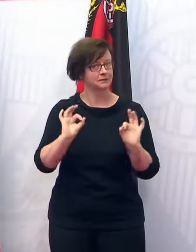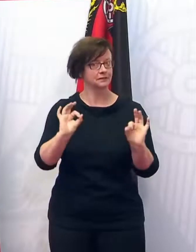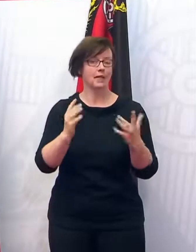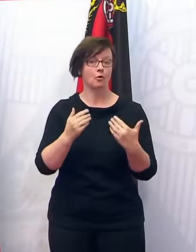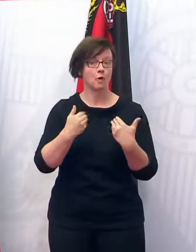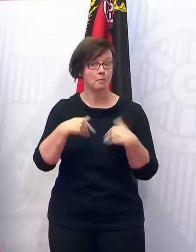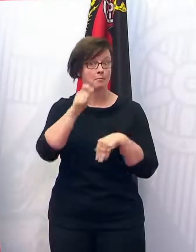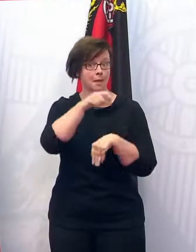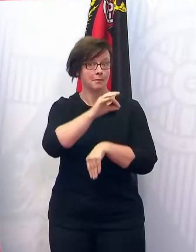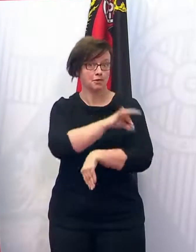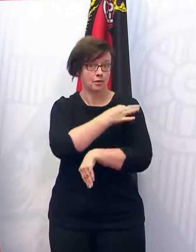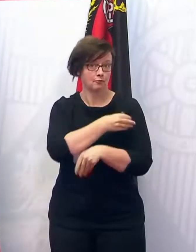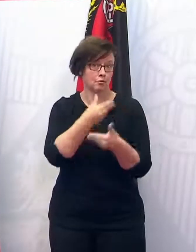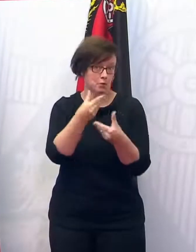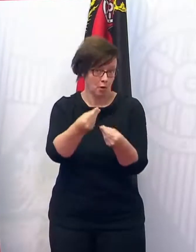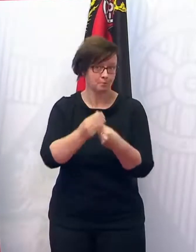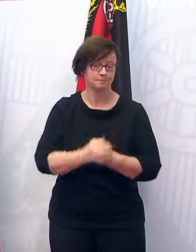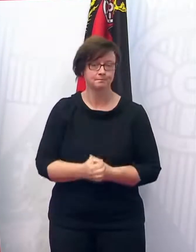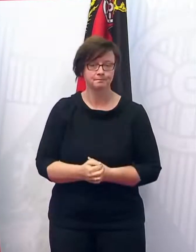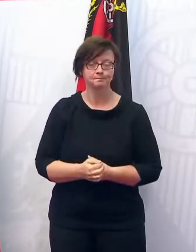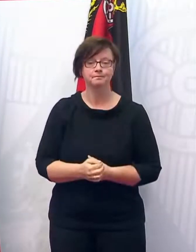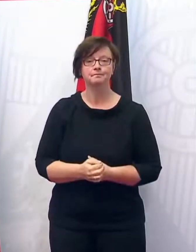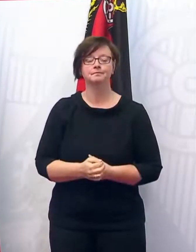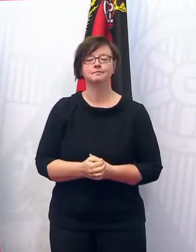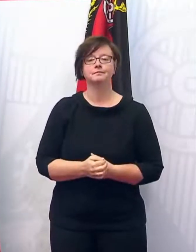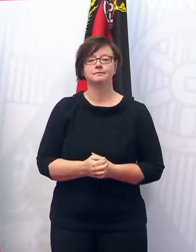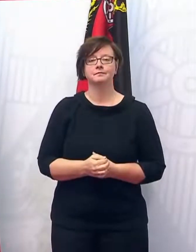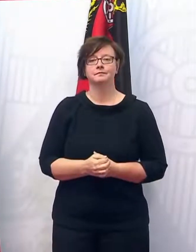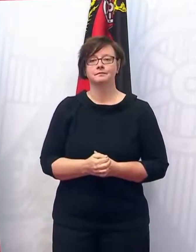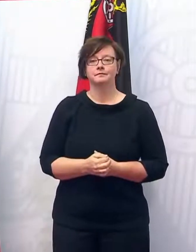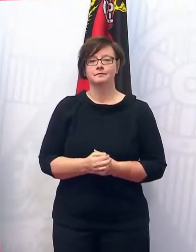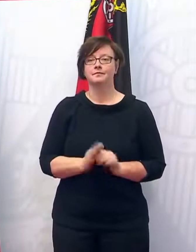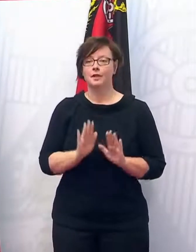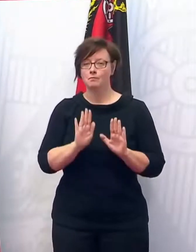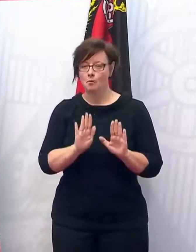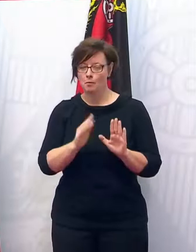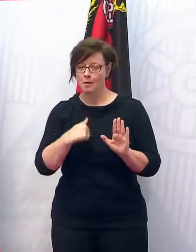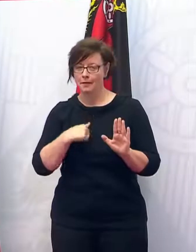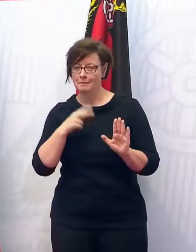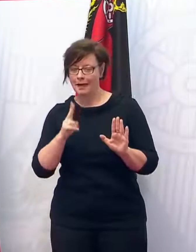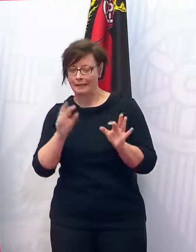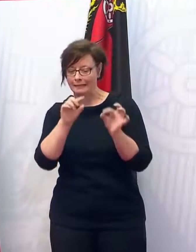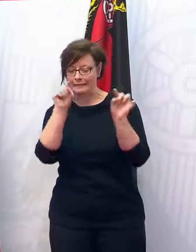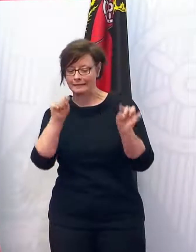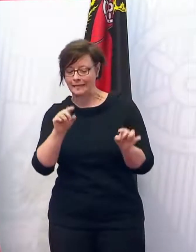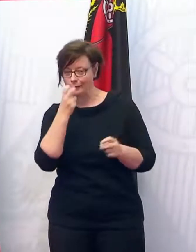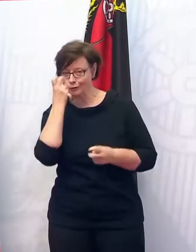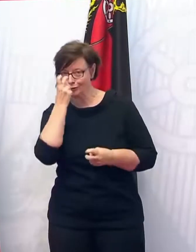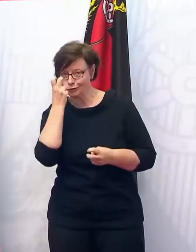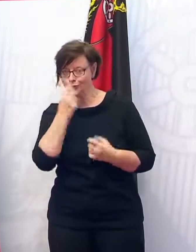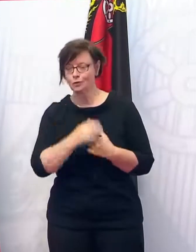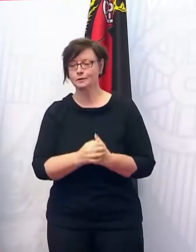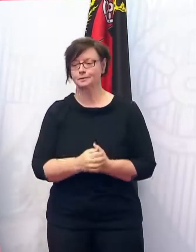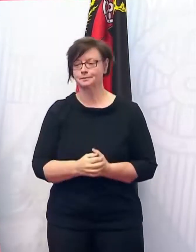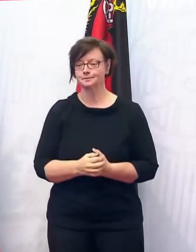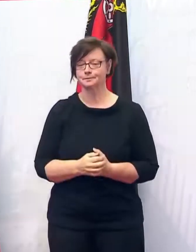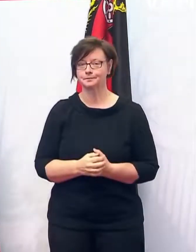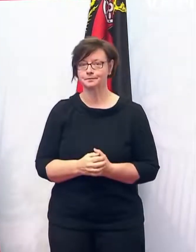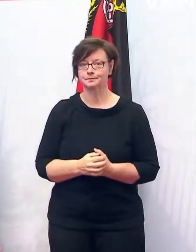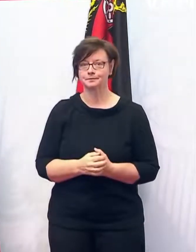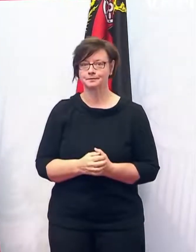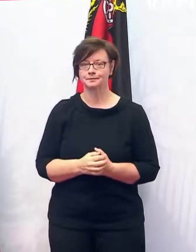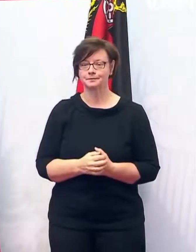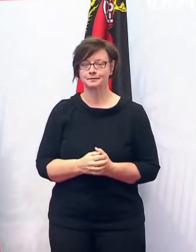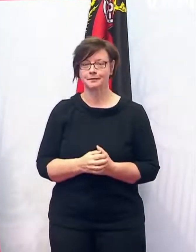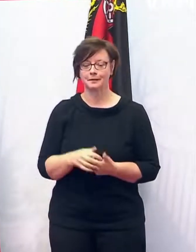Menschen geimpft werden. Ich beginne mit dem Moment, dem richtigen Zettel, den ich jetzt irgendwie auf dem Weg